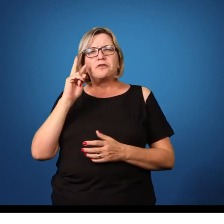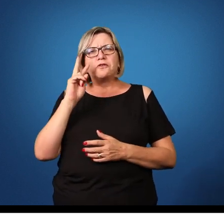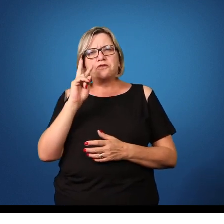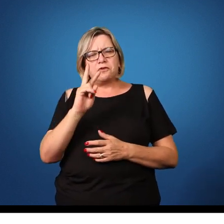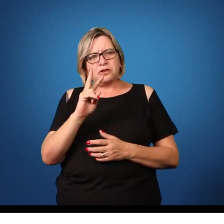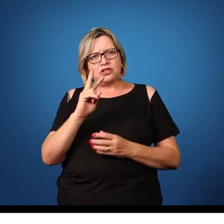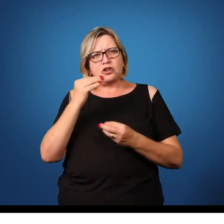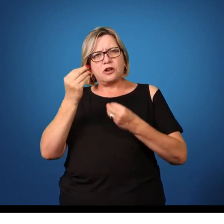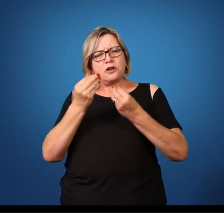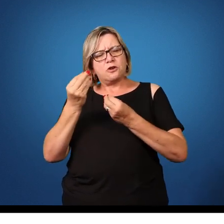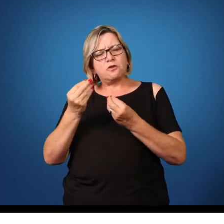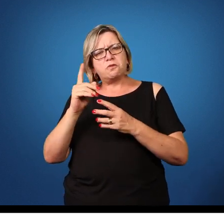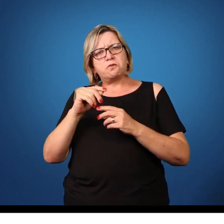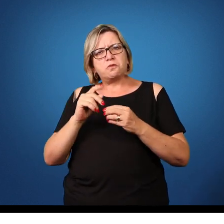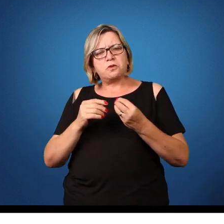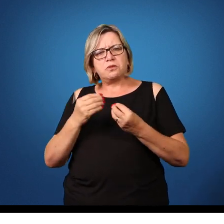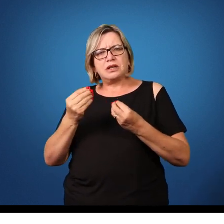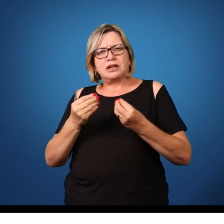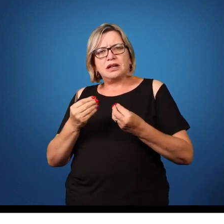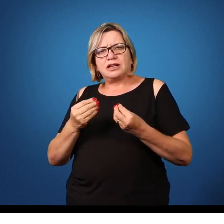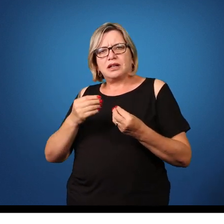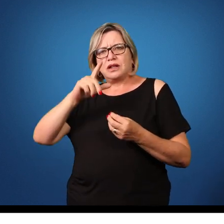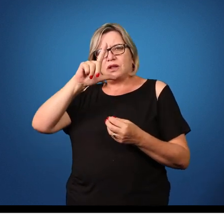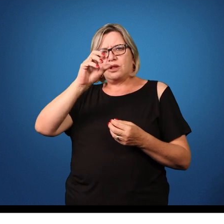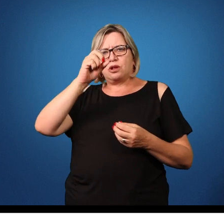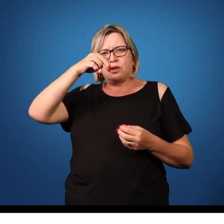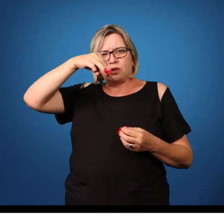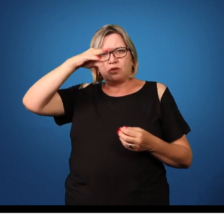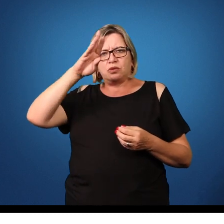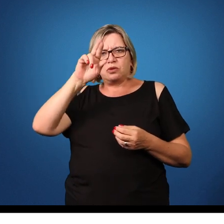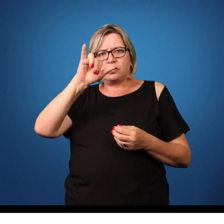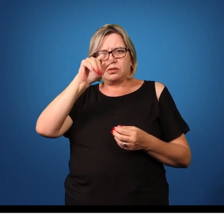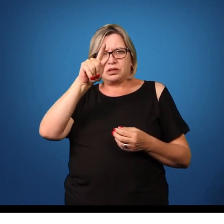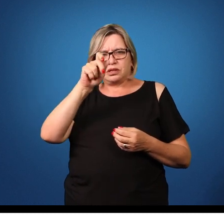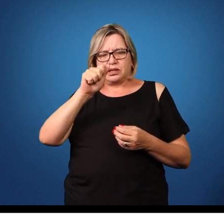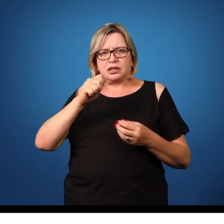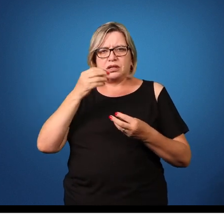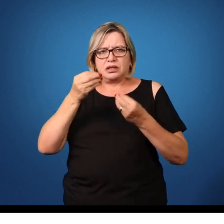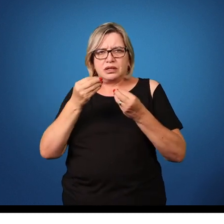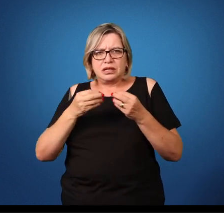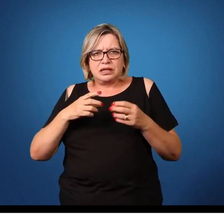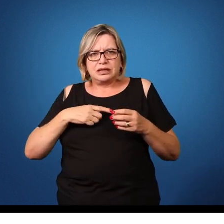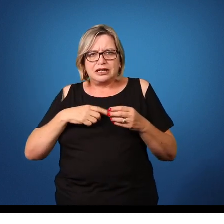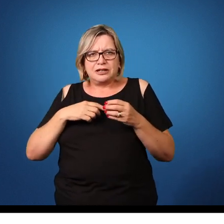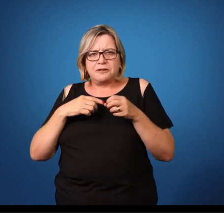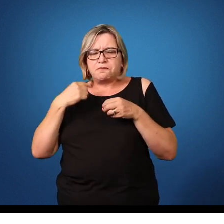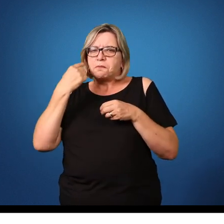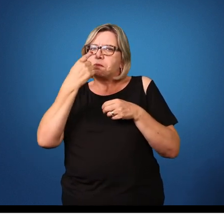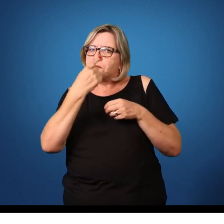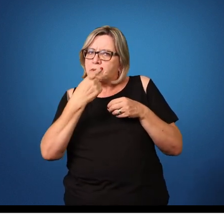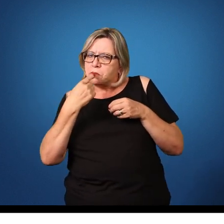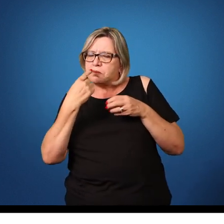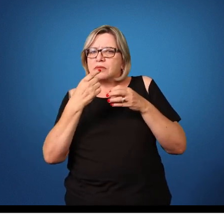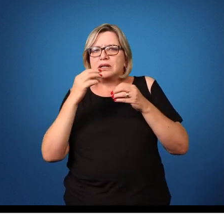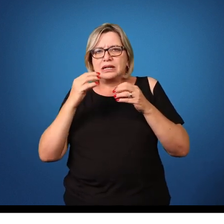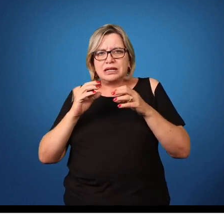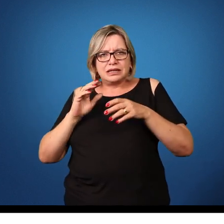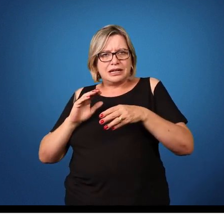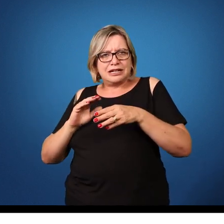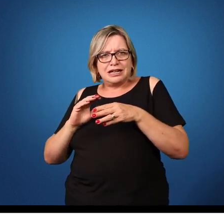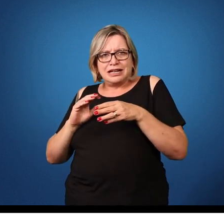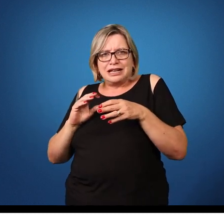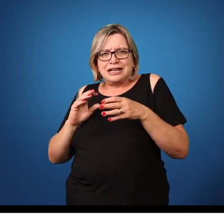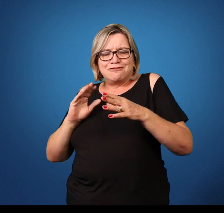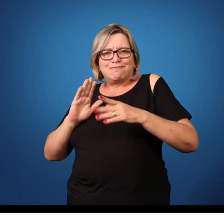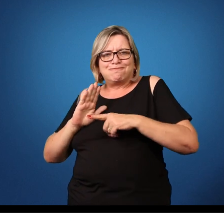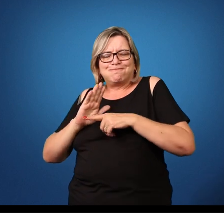alguns aspectos morfológicos desse verme, porque ele é caracterizado por um aparelho bucal bem desenvolvido, que ajuda o verme a